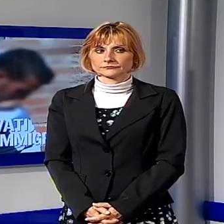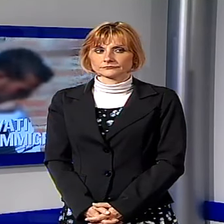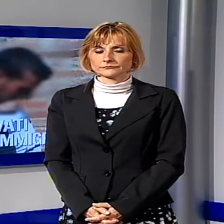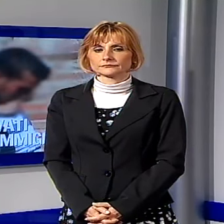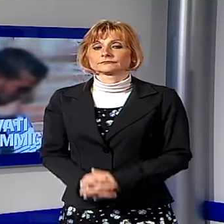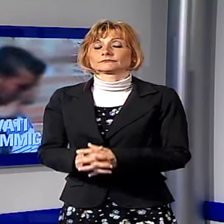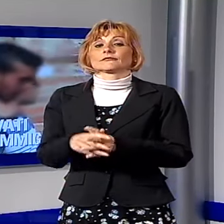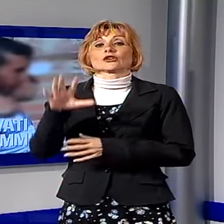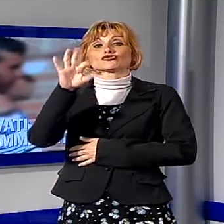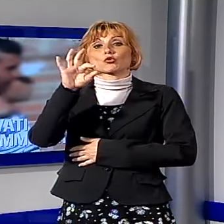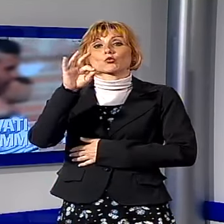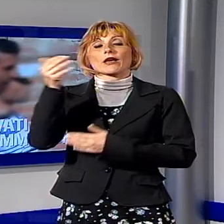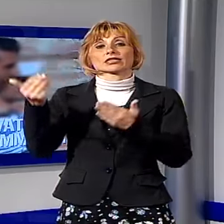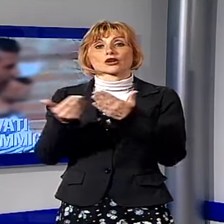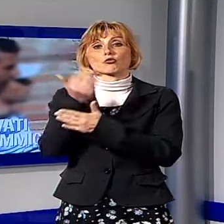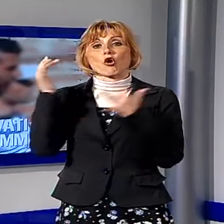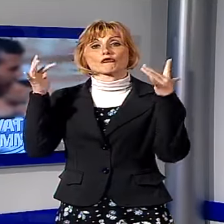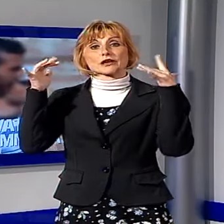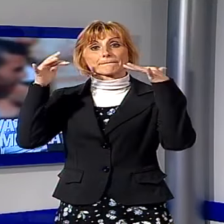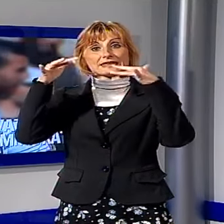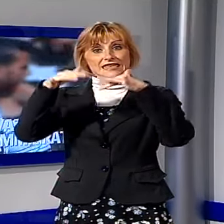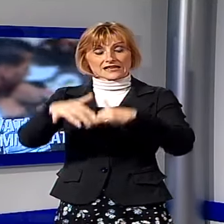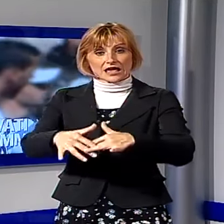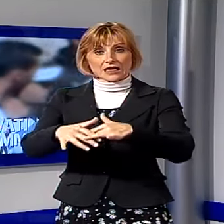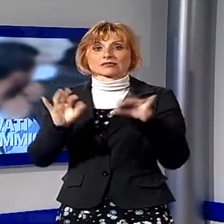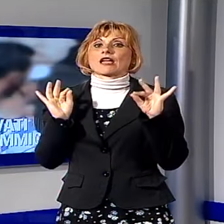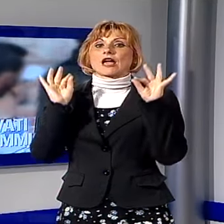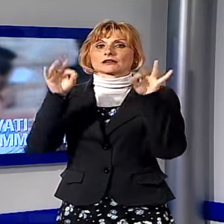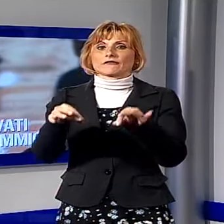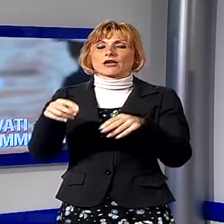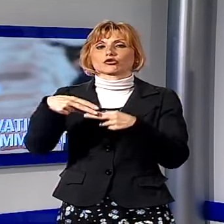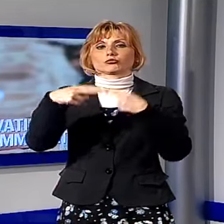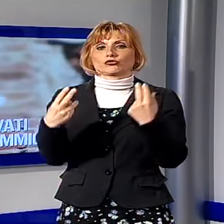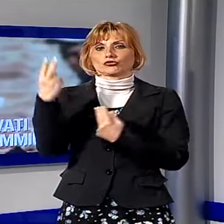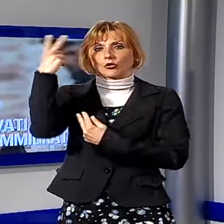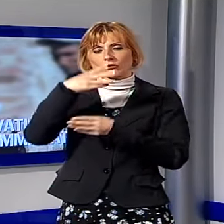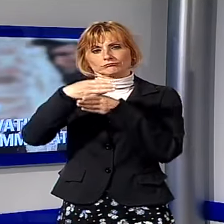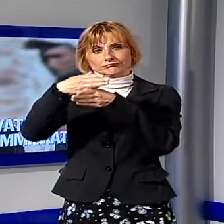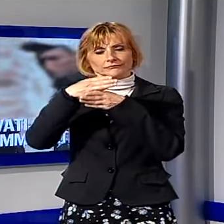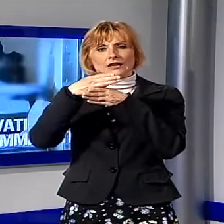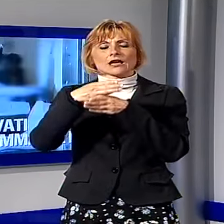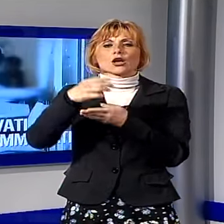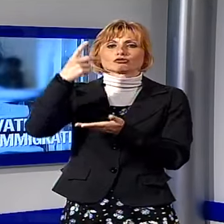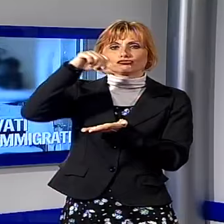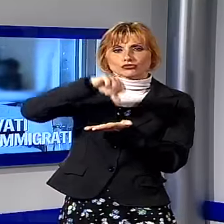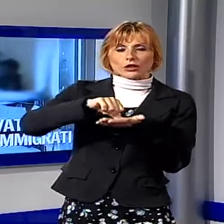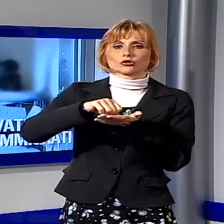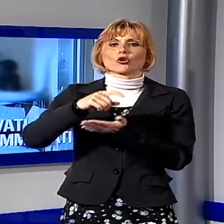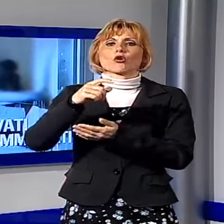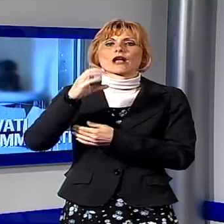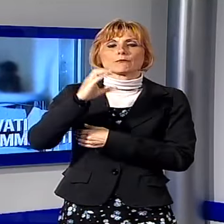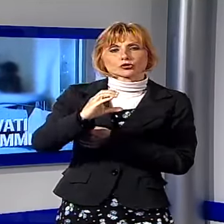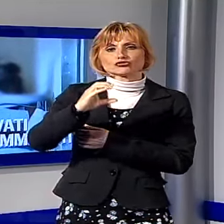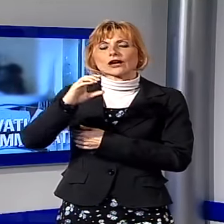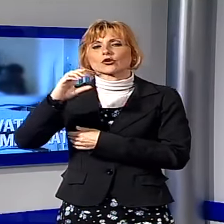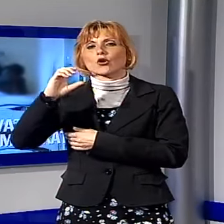Sono arrivati 50 immigrati in provincia di Lucca, distribuiti tra il capoluogo Camporgiano-Gallicano e Bagni di Lucca e